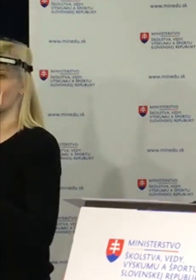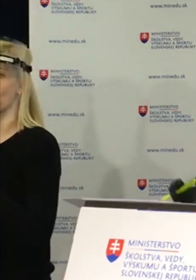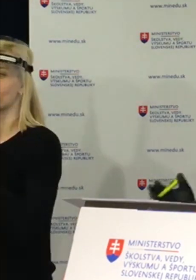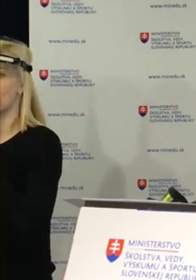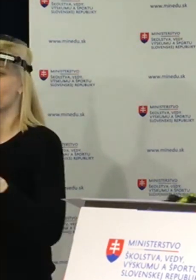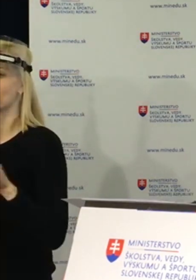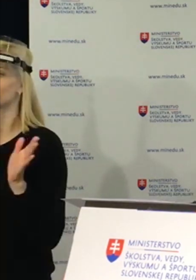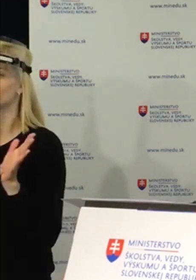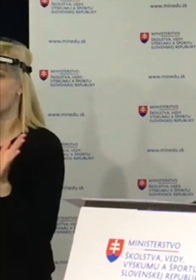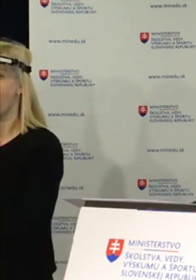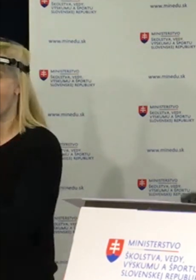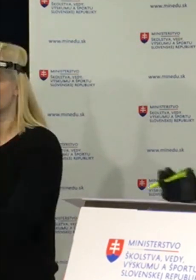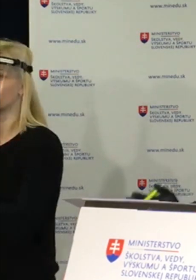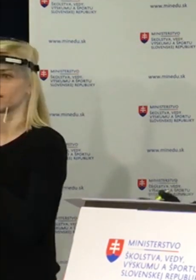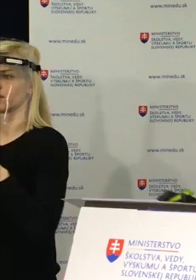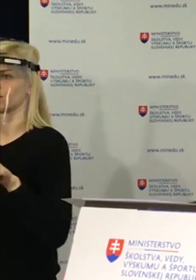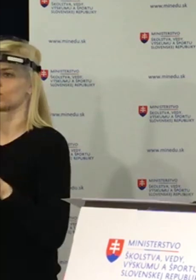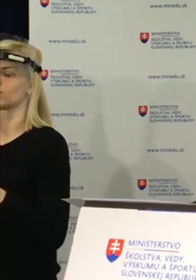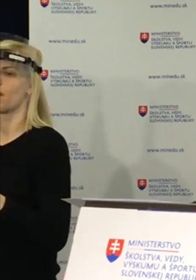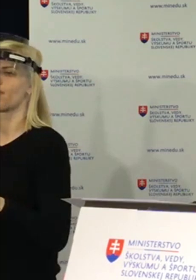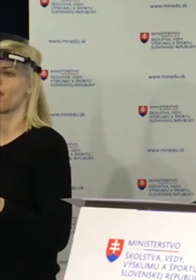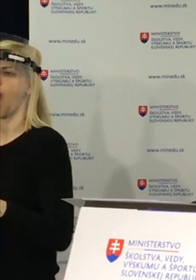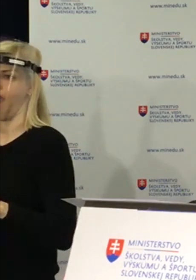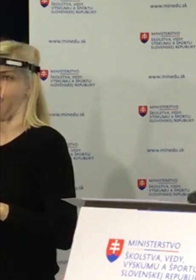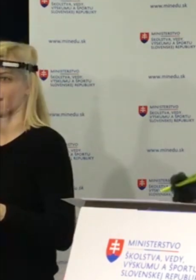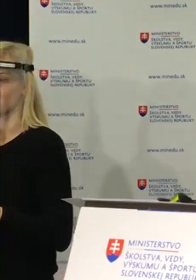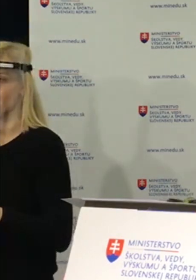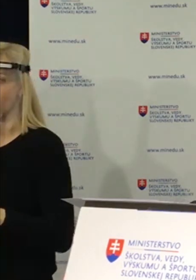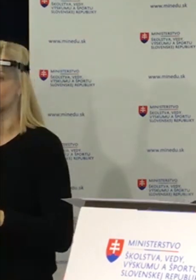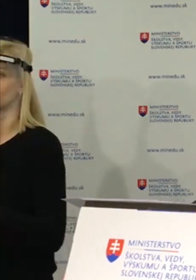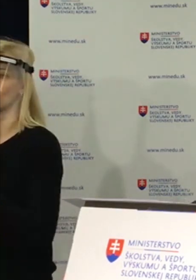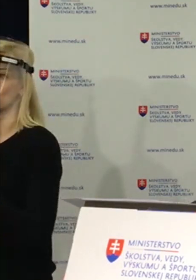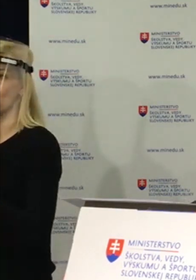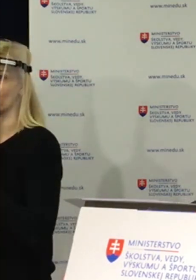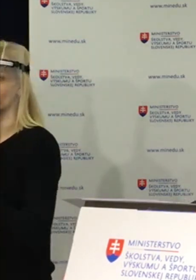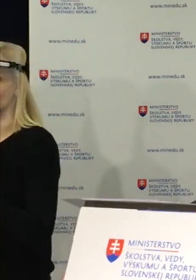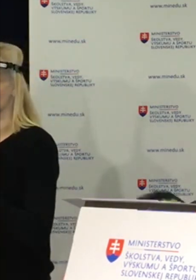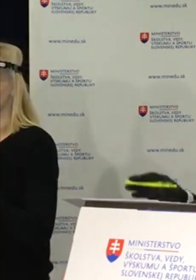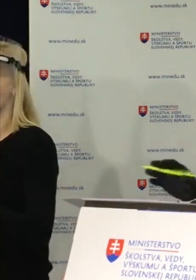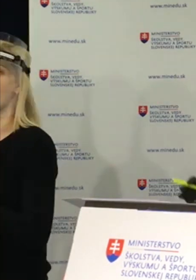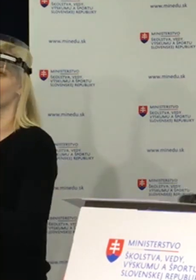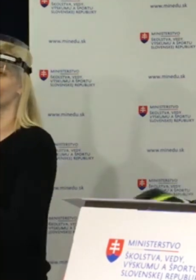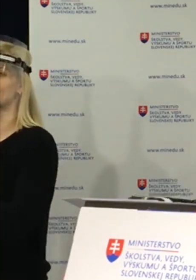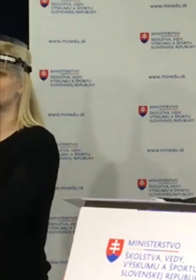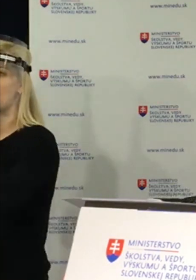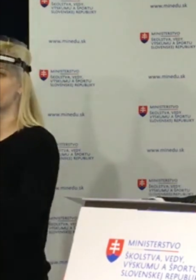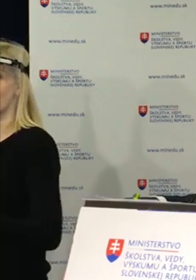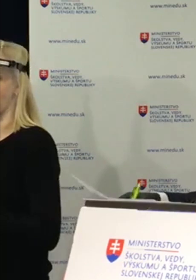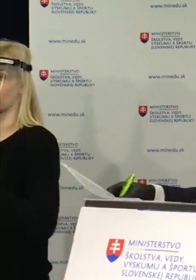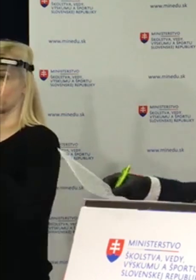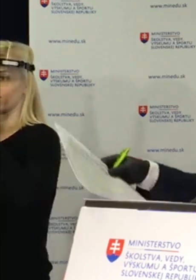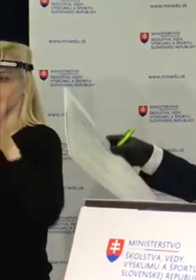známok z angličtiny, zo seminárov angličtiny alebo aj z konverzácií z angličtiny a to všetko spolu.